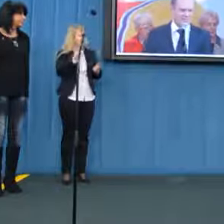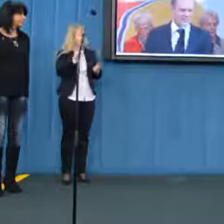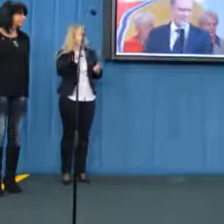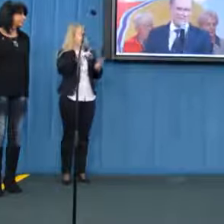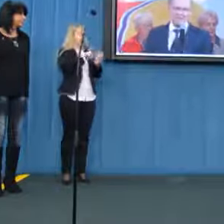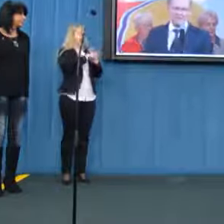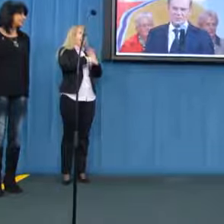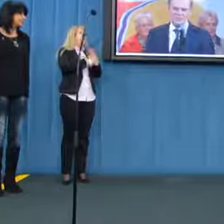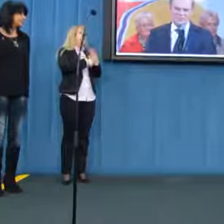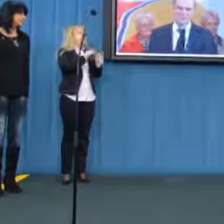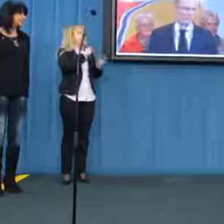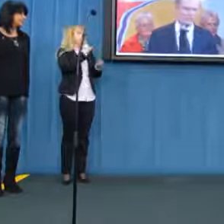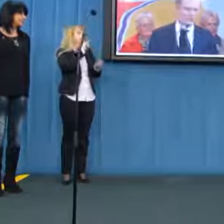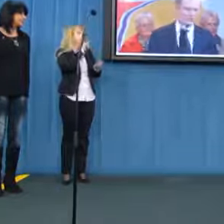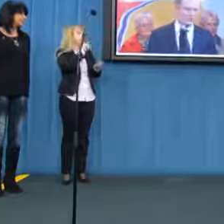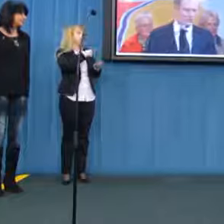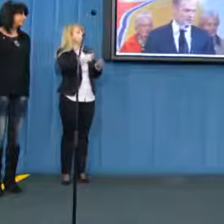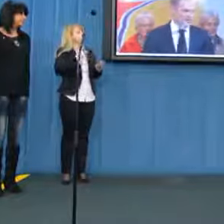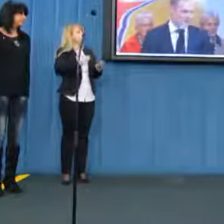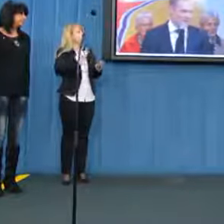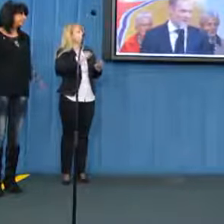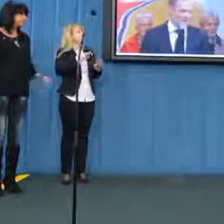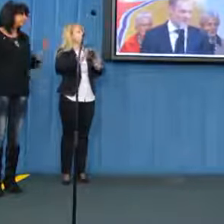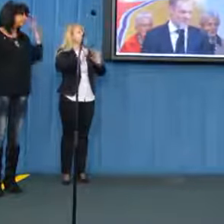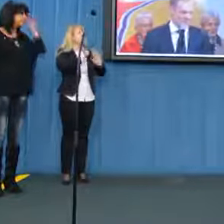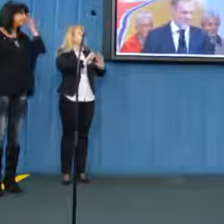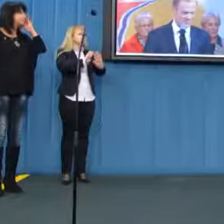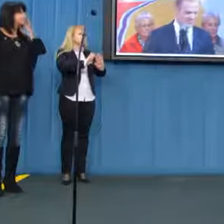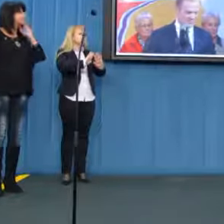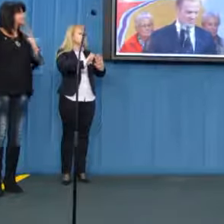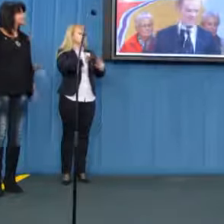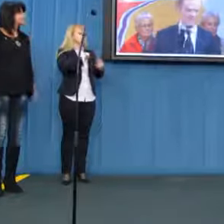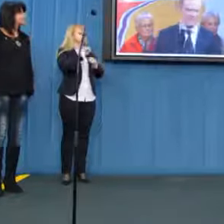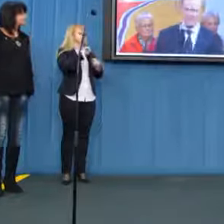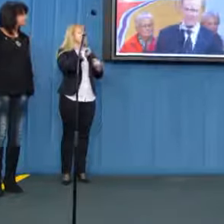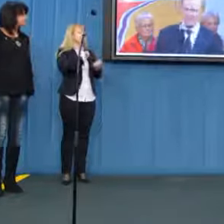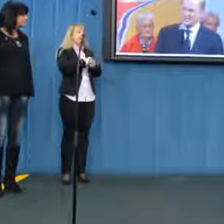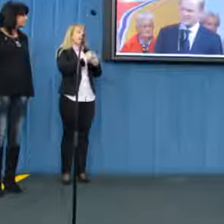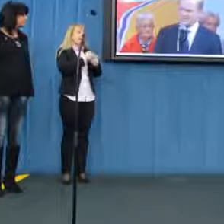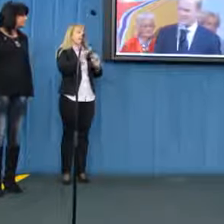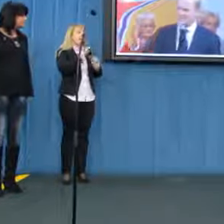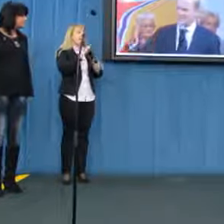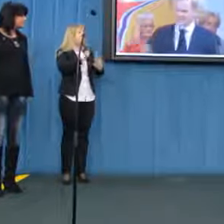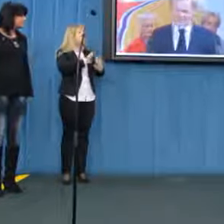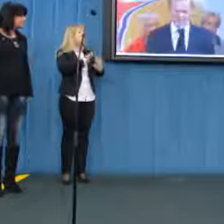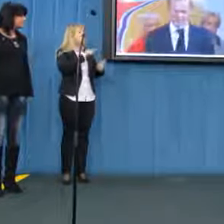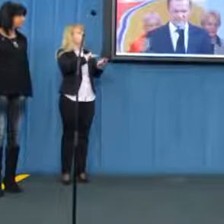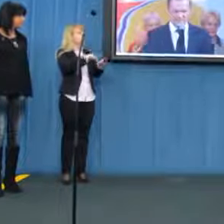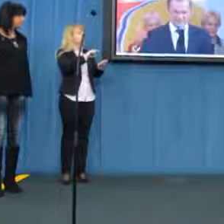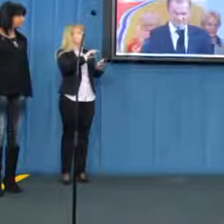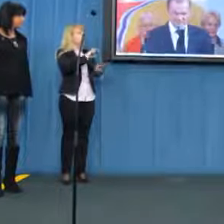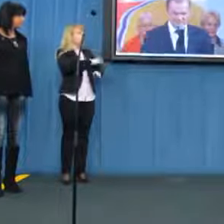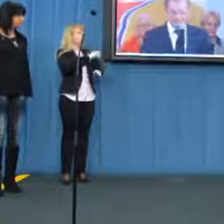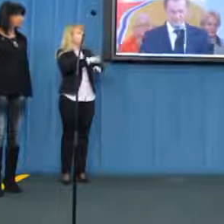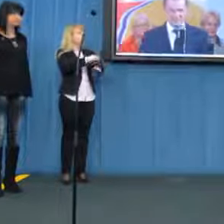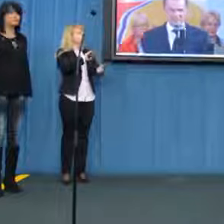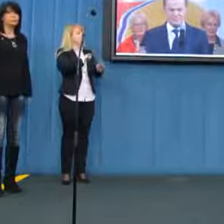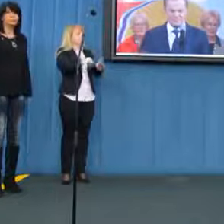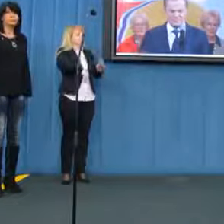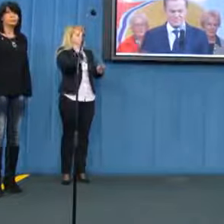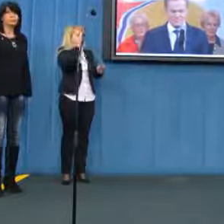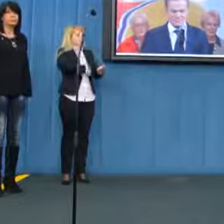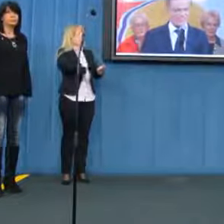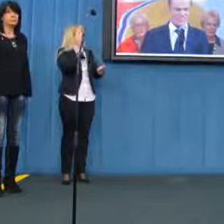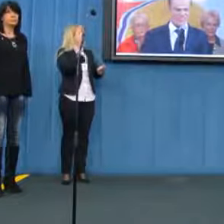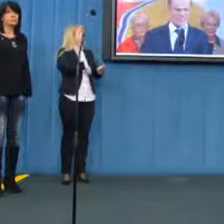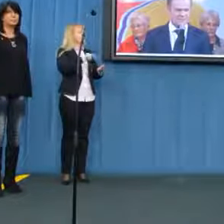inni czują ciągle opór, stawiają opór w życiu o tym rozwiązaniu, więc ta metoda suwakowa, panie są